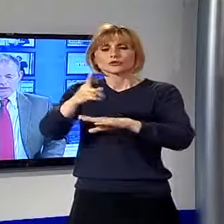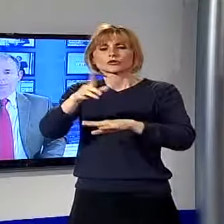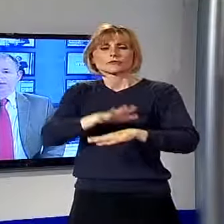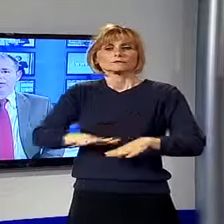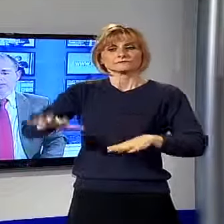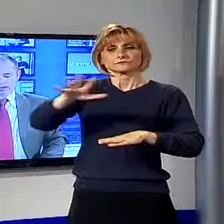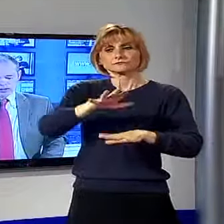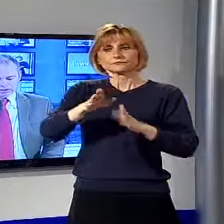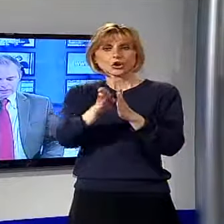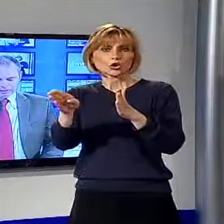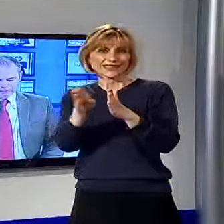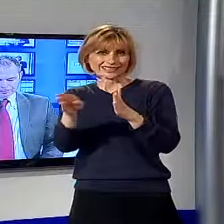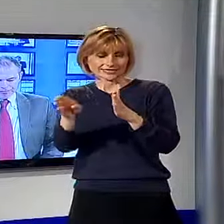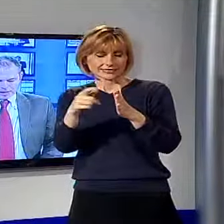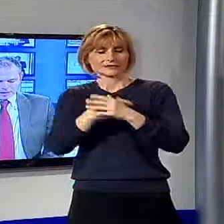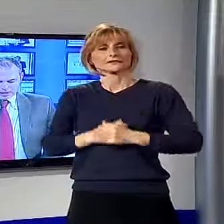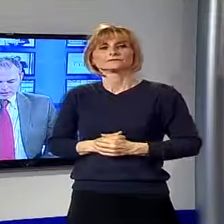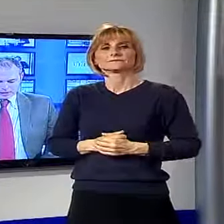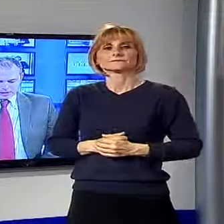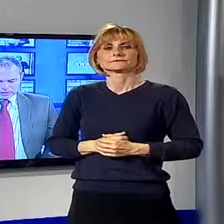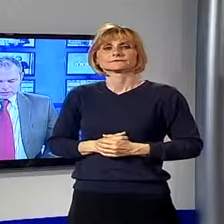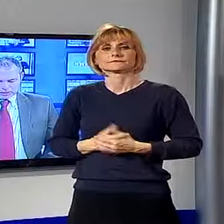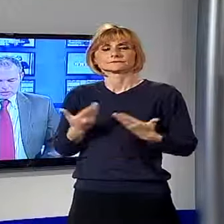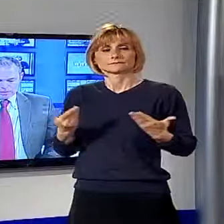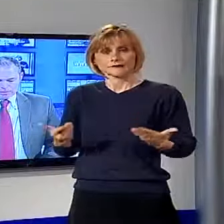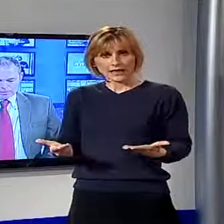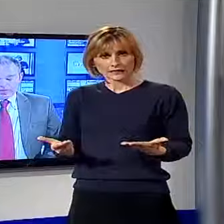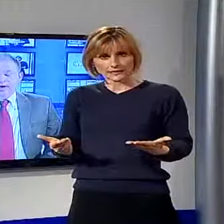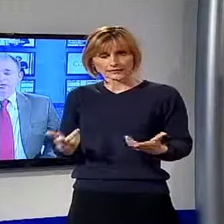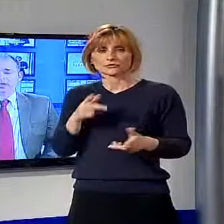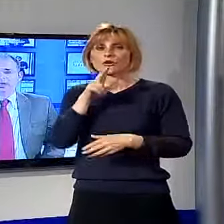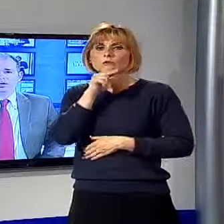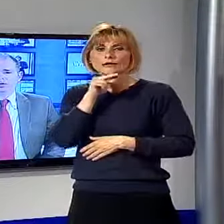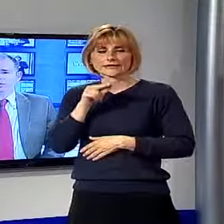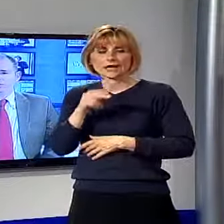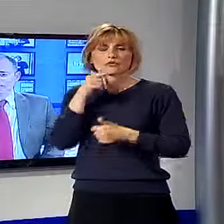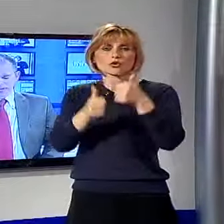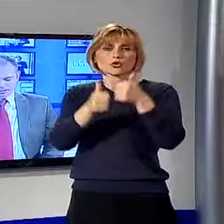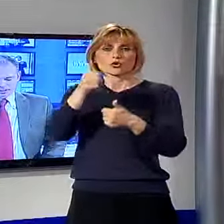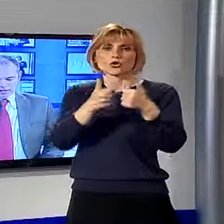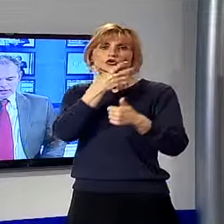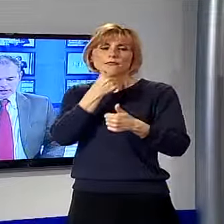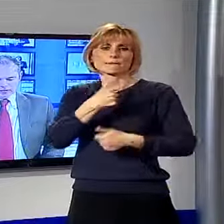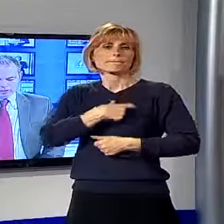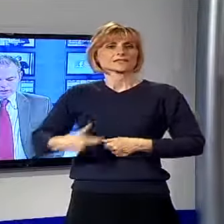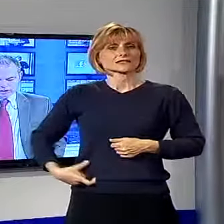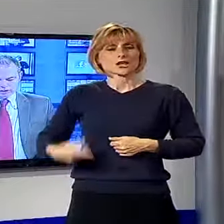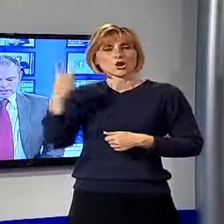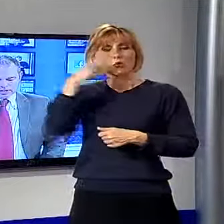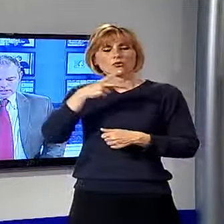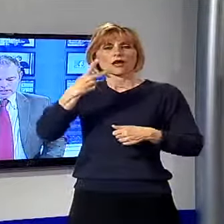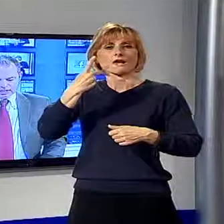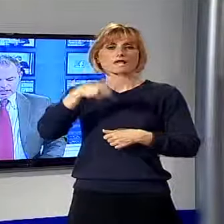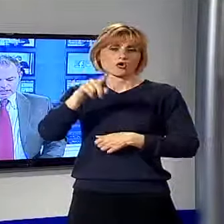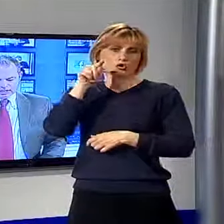storica Piazza Cittadina. Adesso parliamo del concorso di bellezza Miss Lucca for You. C'è